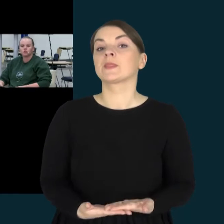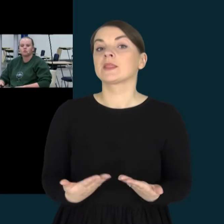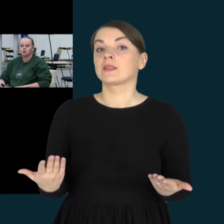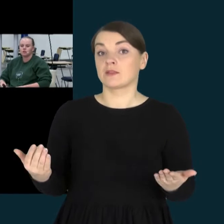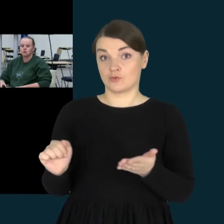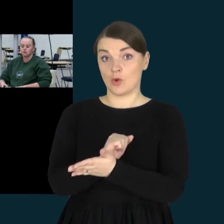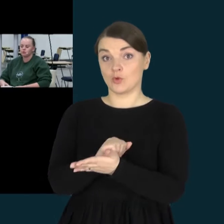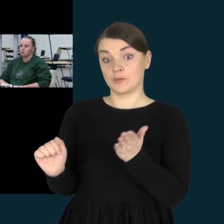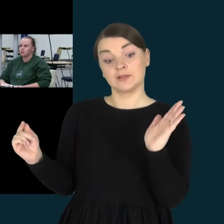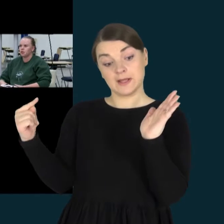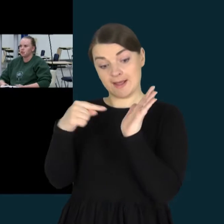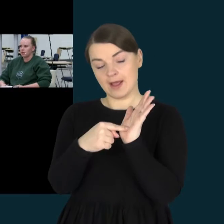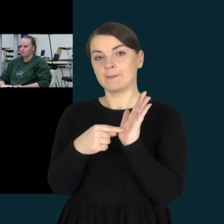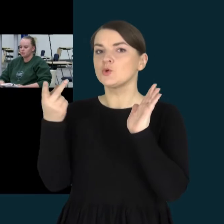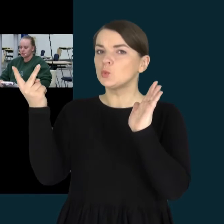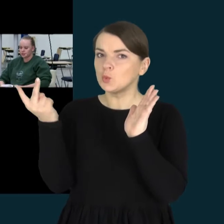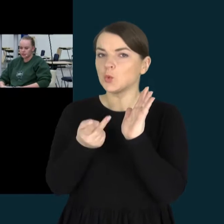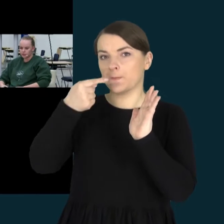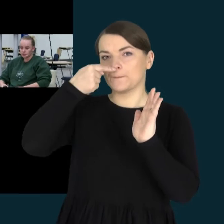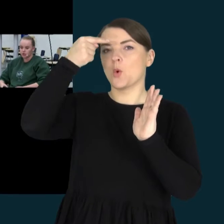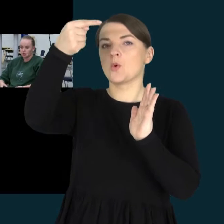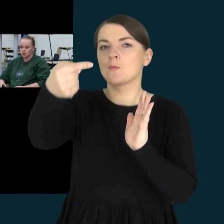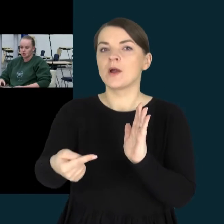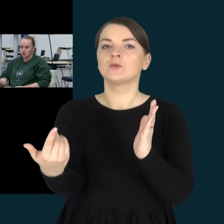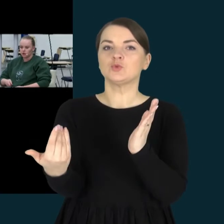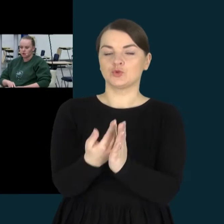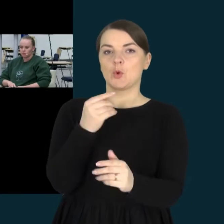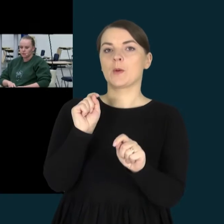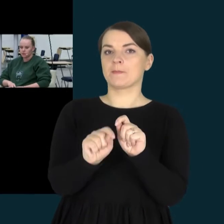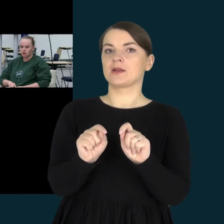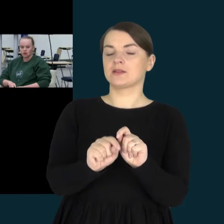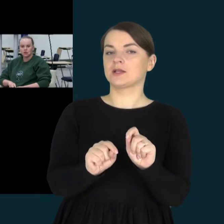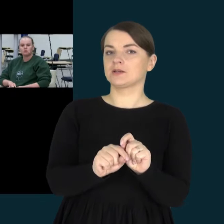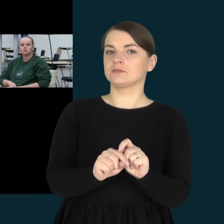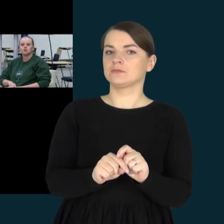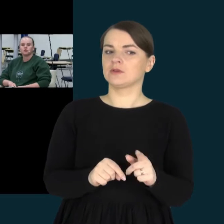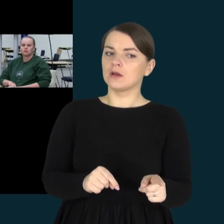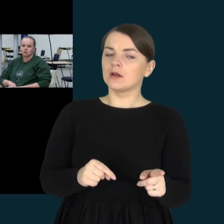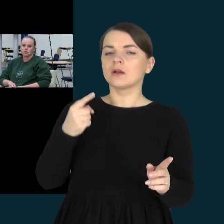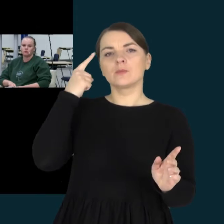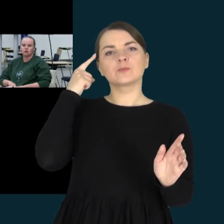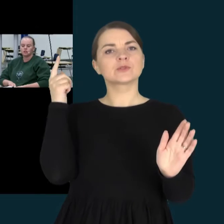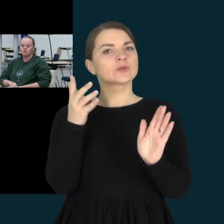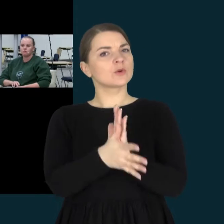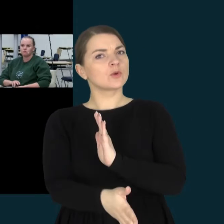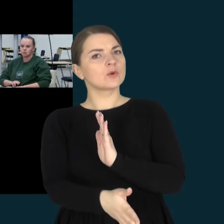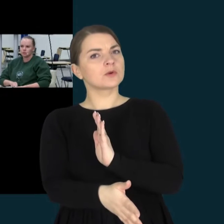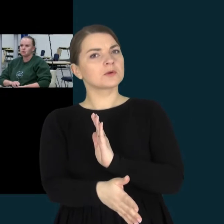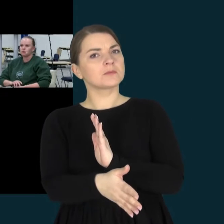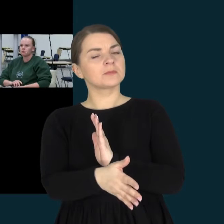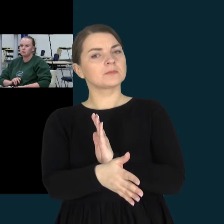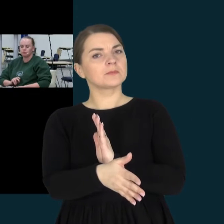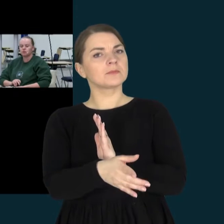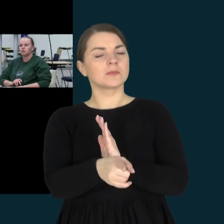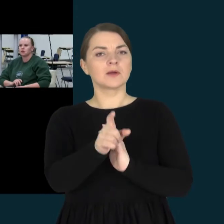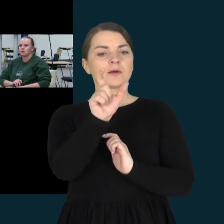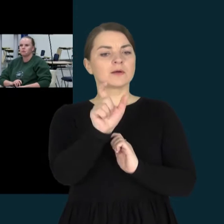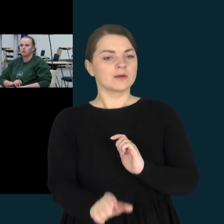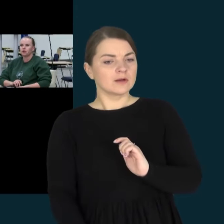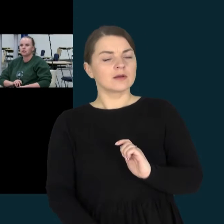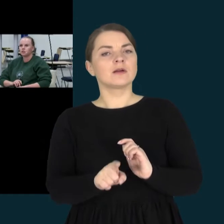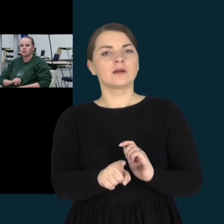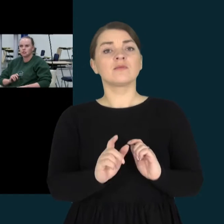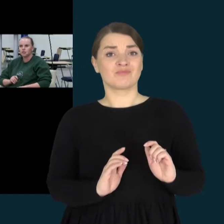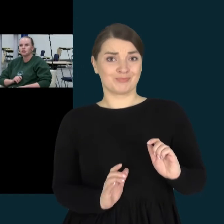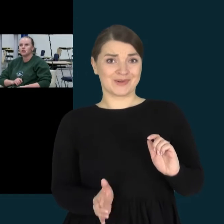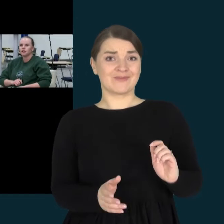parašyta dokumentuose, toks buvo reikalavimas, ir psichologija privačioje tenyboje, privačioje